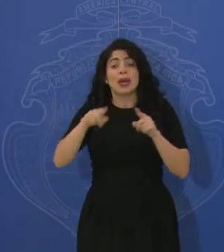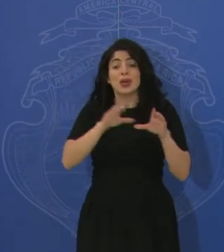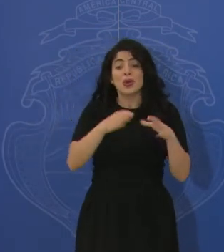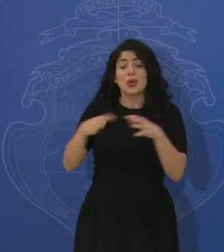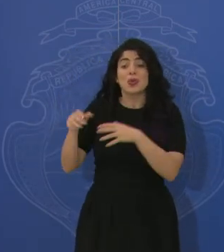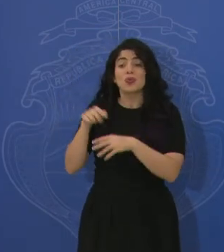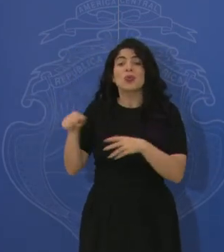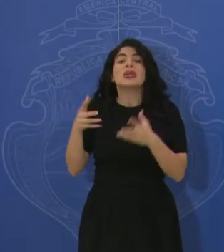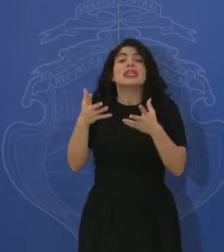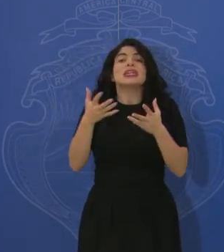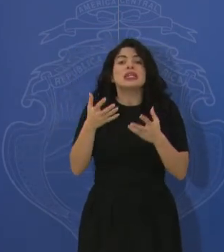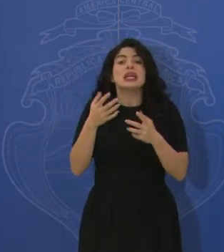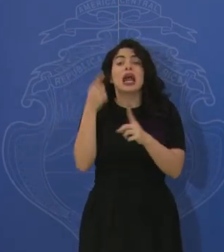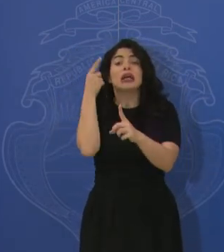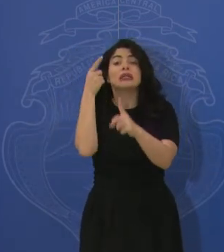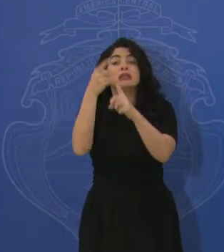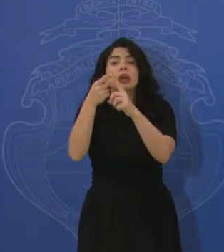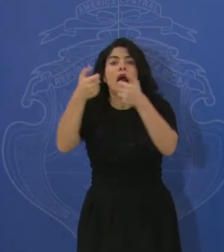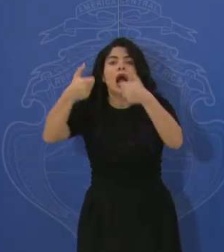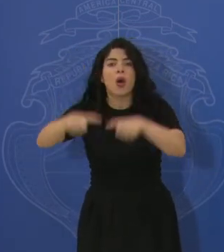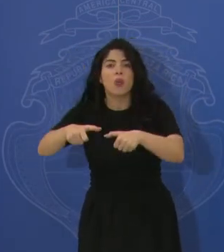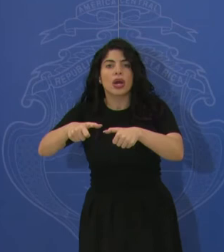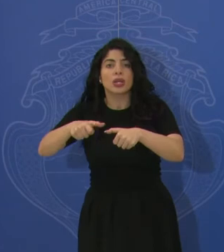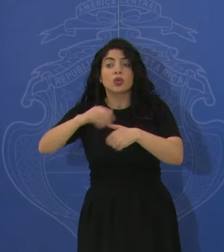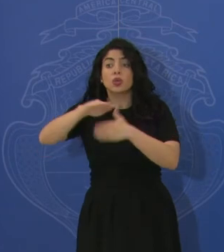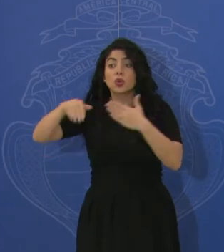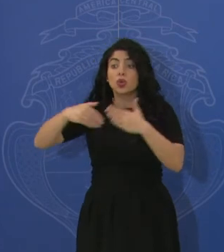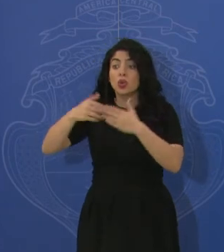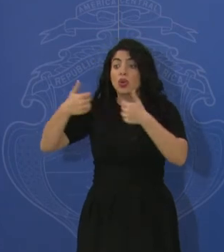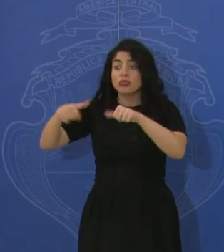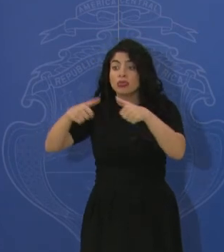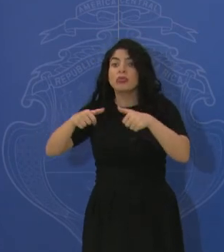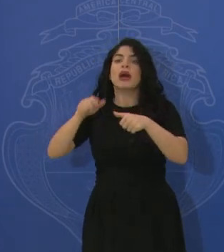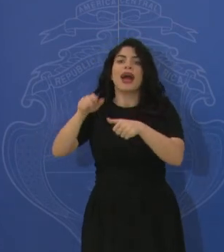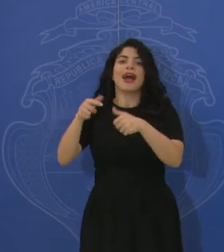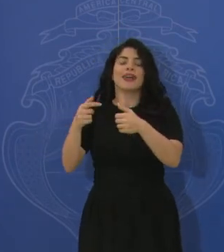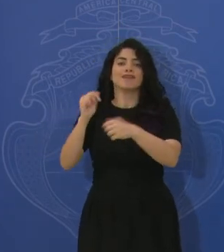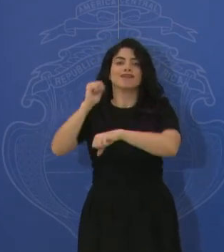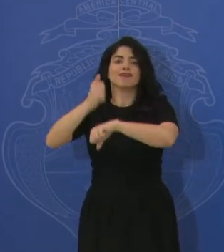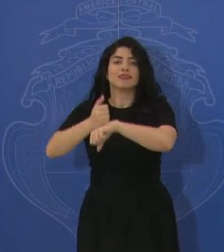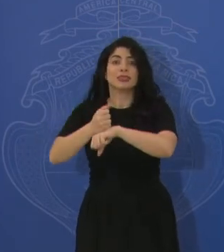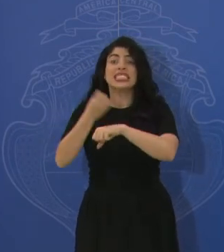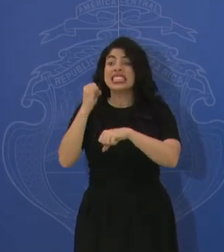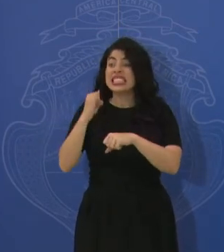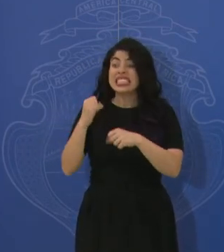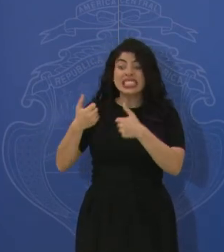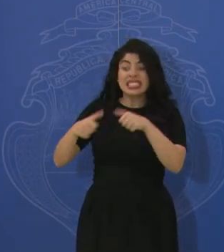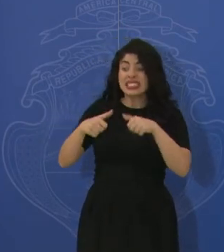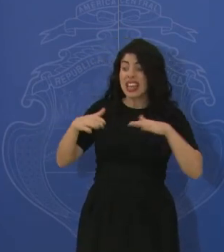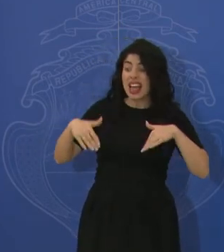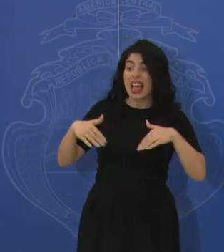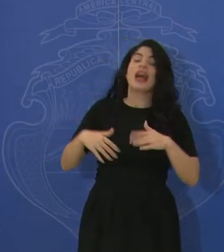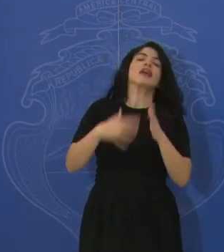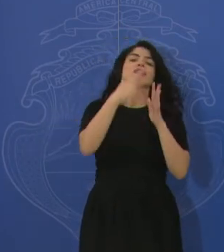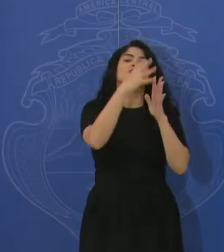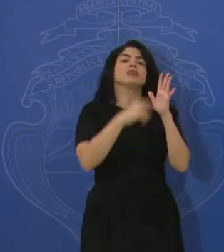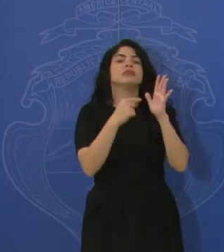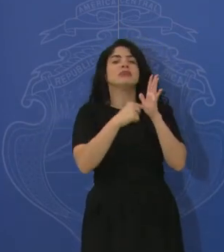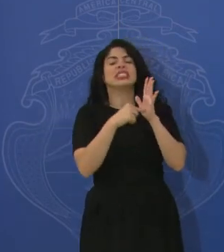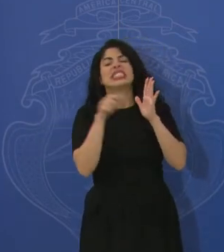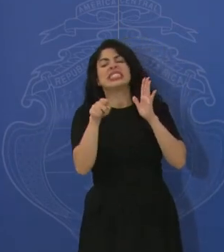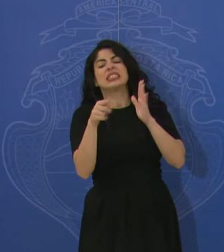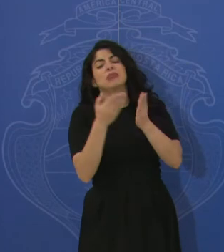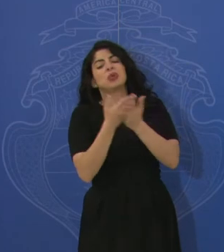que se llegue a acuerdos allí donde haya consenso. Donde no hay consenso, se genera un informe donde se expresa que esas propuestas